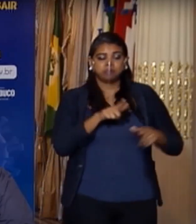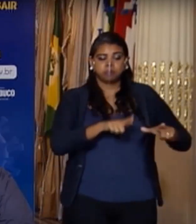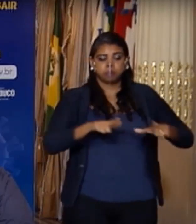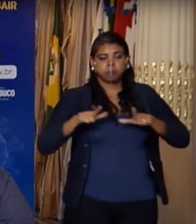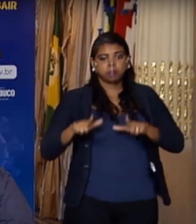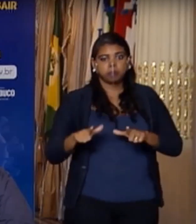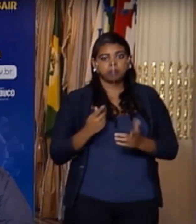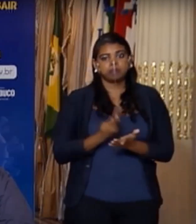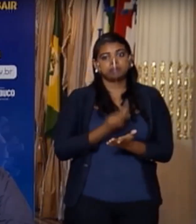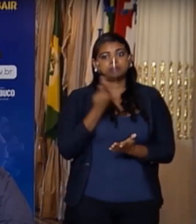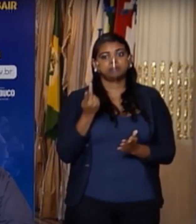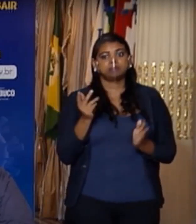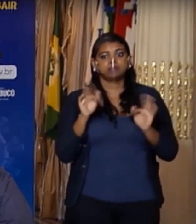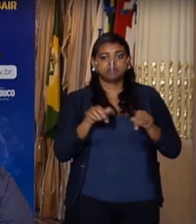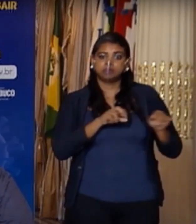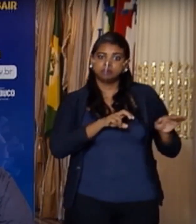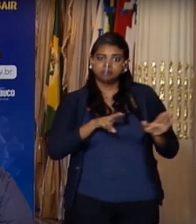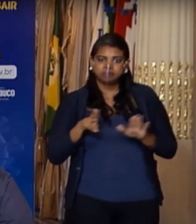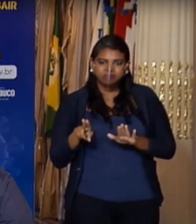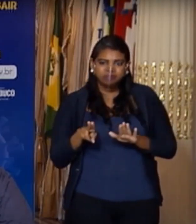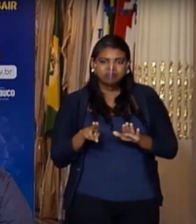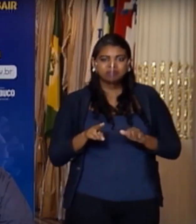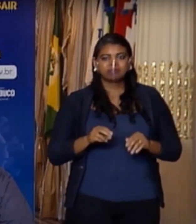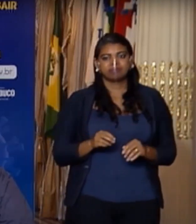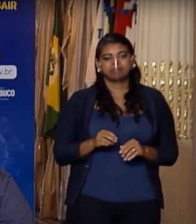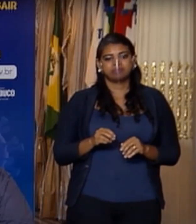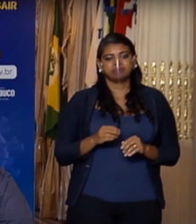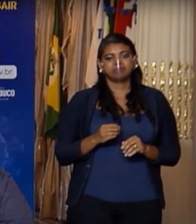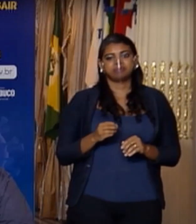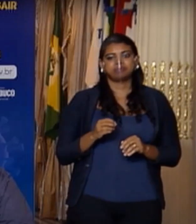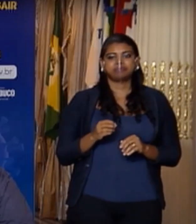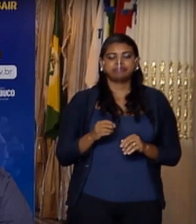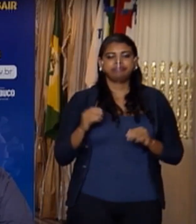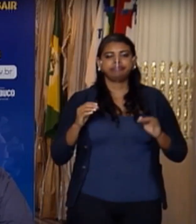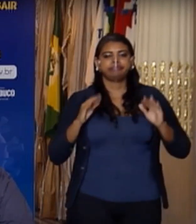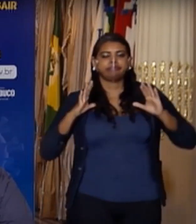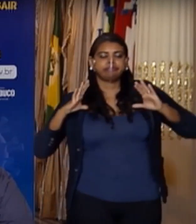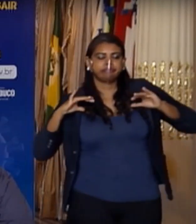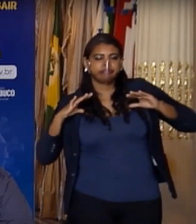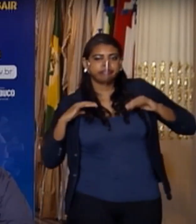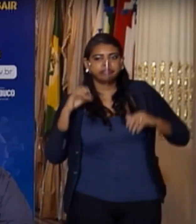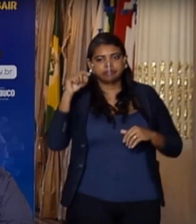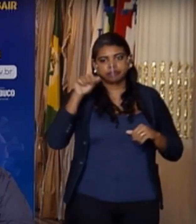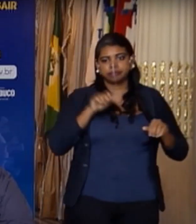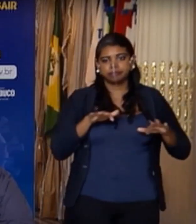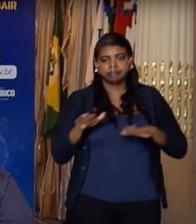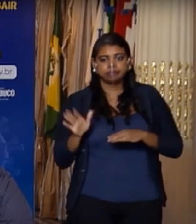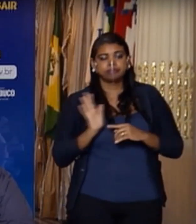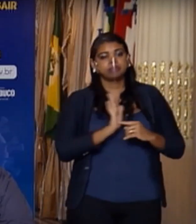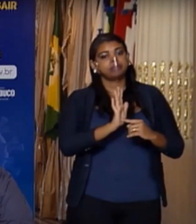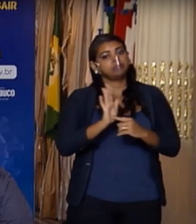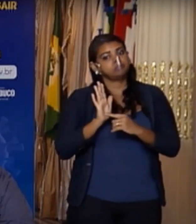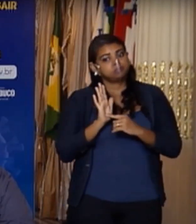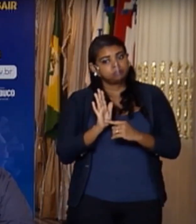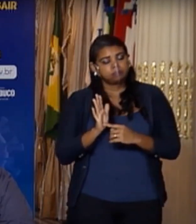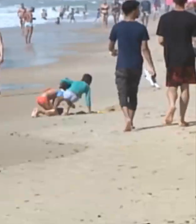durante o final de semana prolongado de feriado. São atitudes